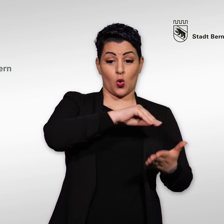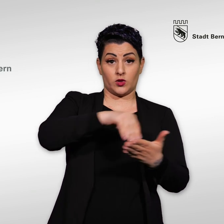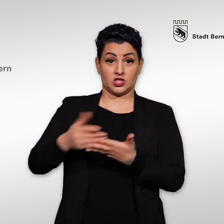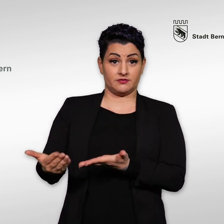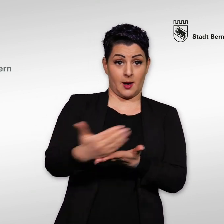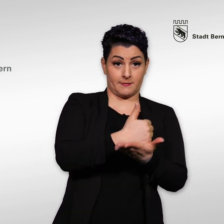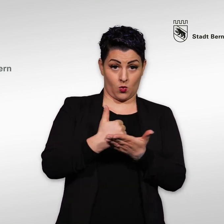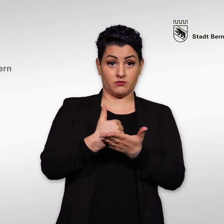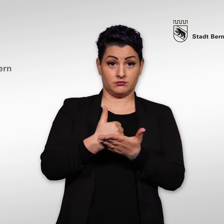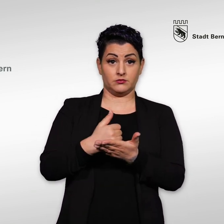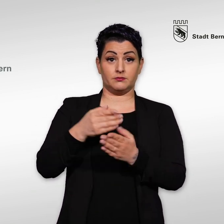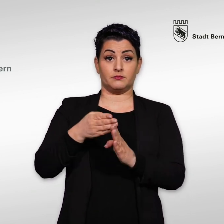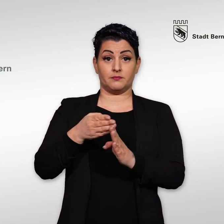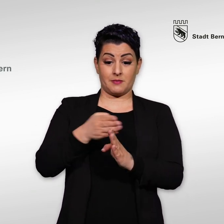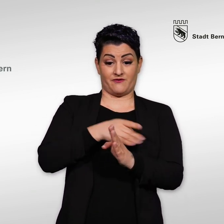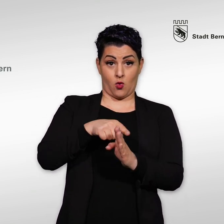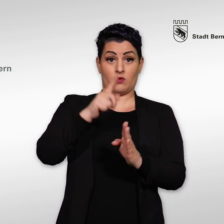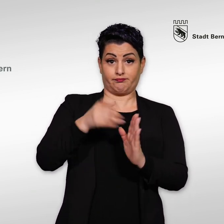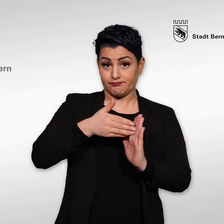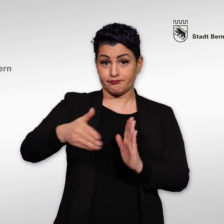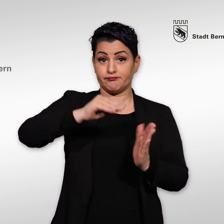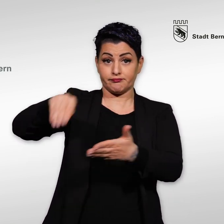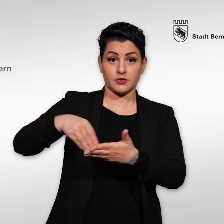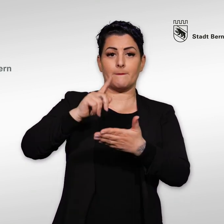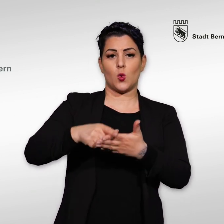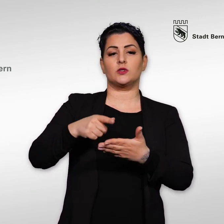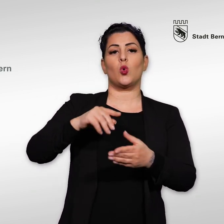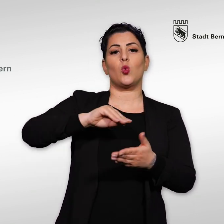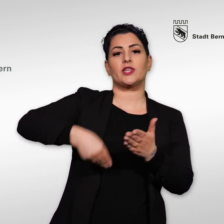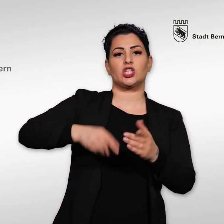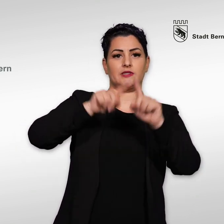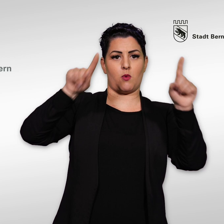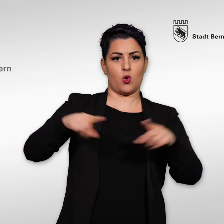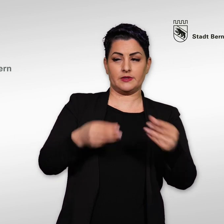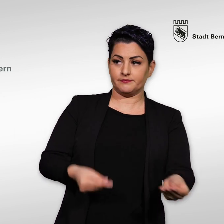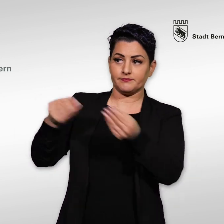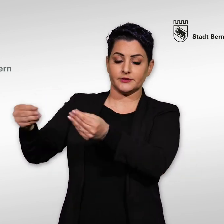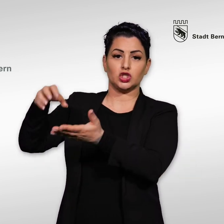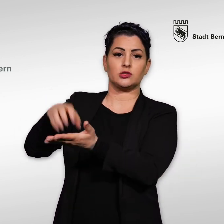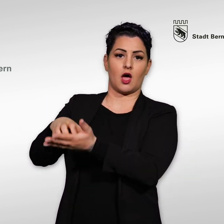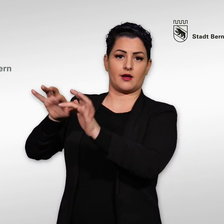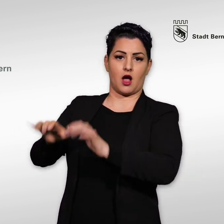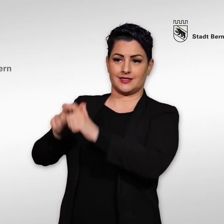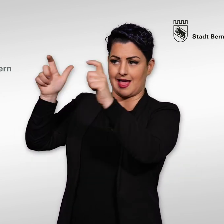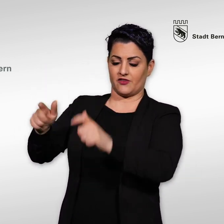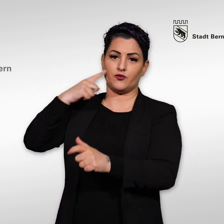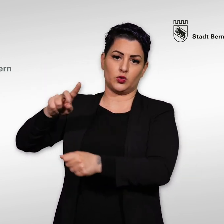Vor Beginn der Unterschriftensammlung kann der Unterschriftenbogen der Stadtkanzlei zur Vorprüfung vorgelegt werden.